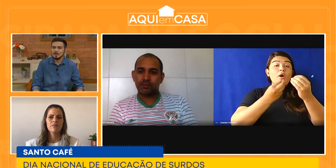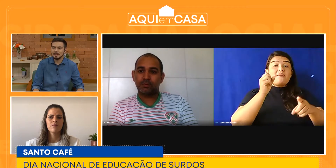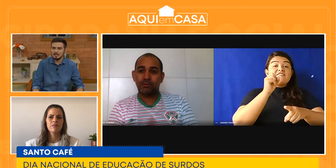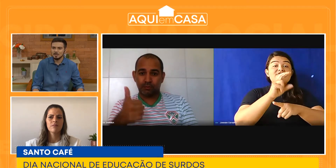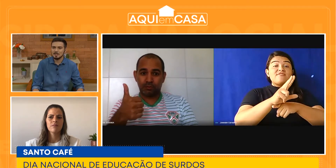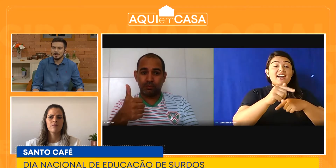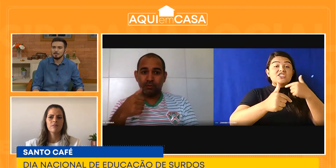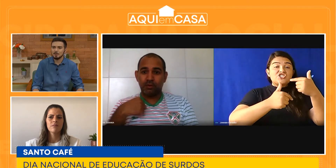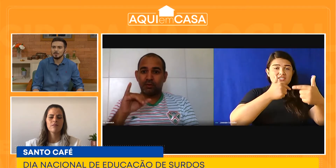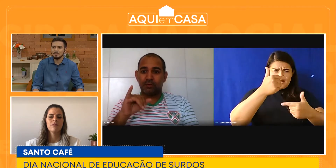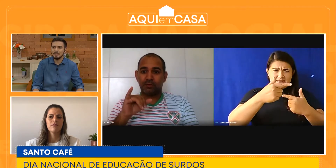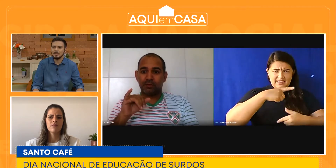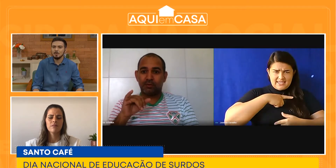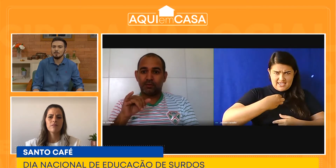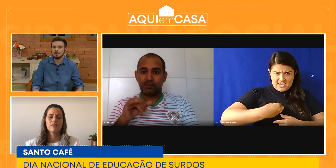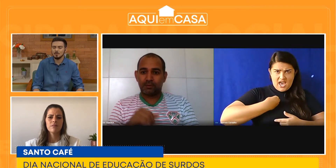Existe esse apoio também? Como funciona?